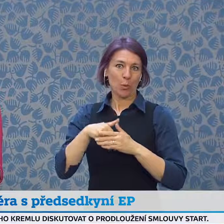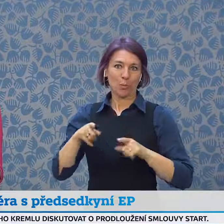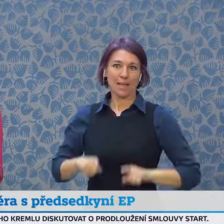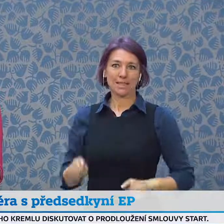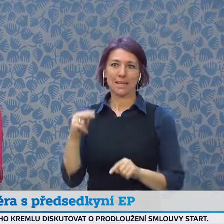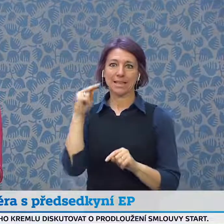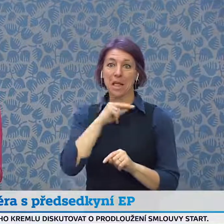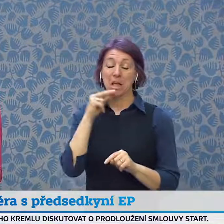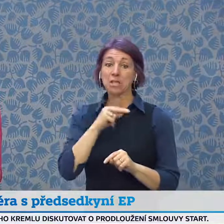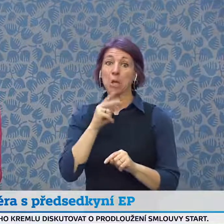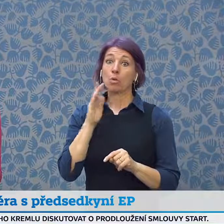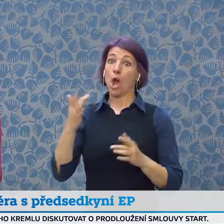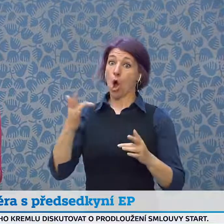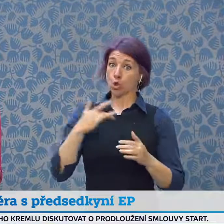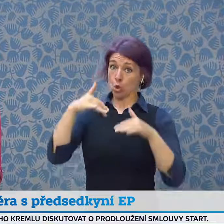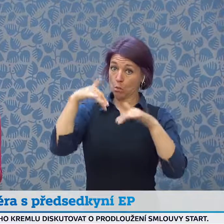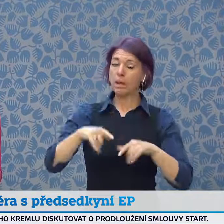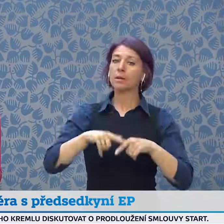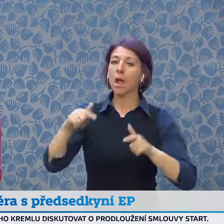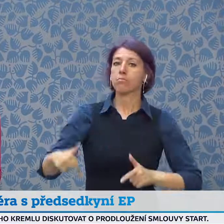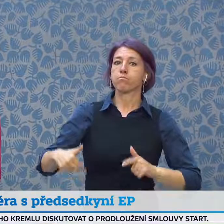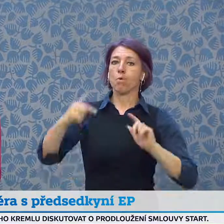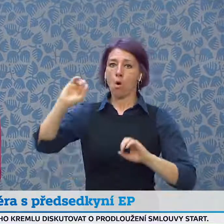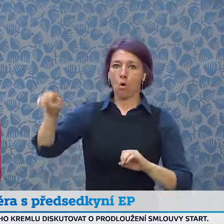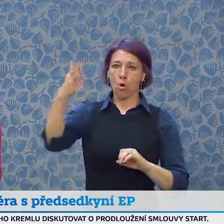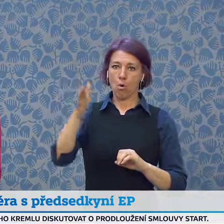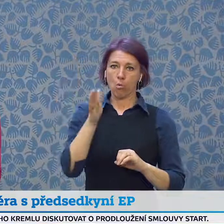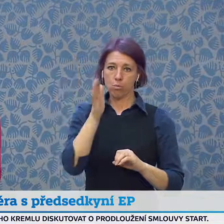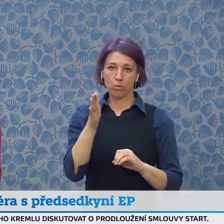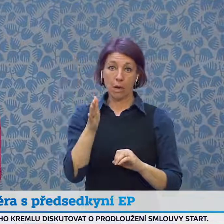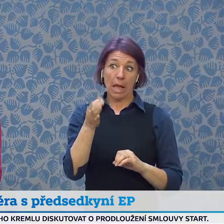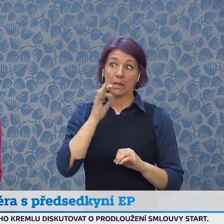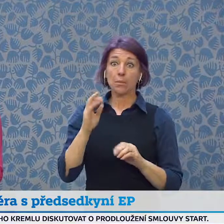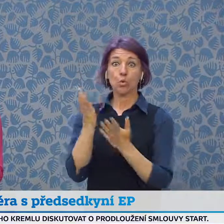prostřednictvím videokonference v případě, že by na Ukrajin zavládl mír.